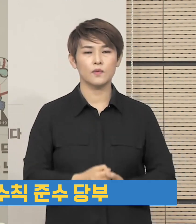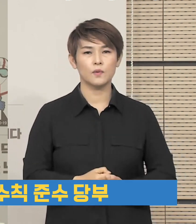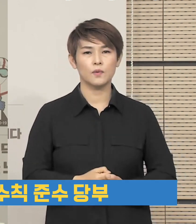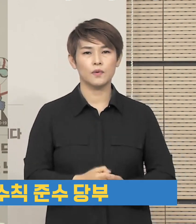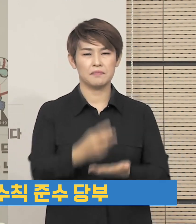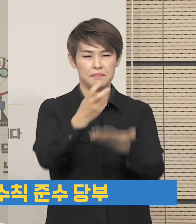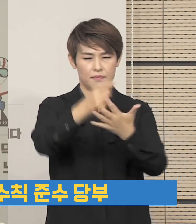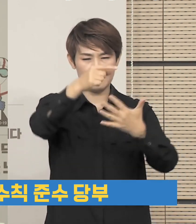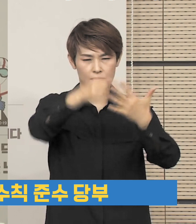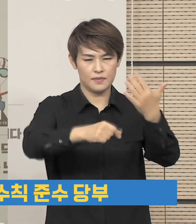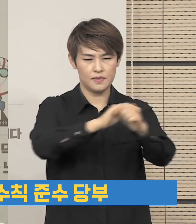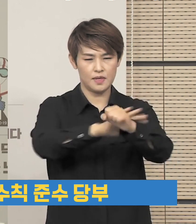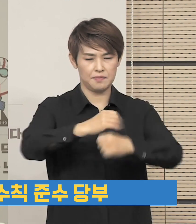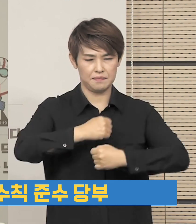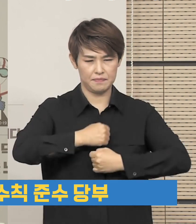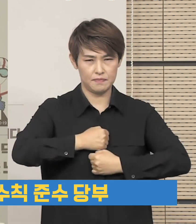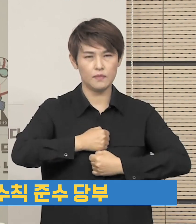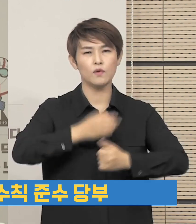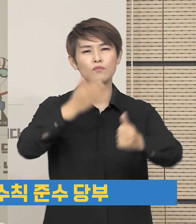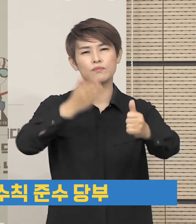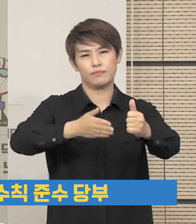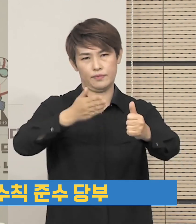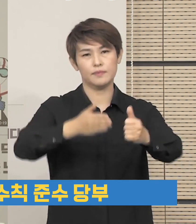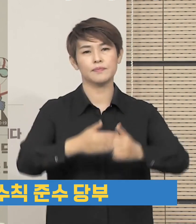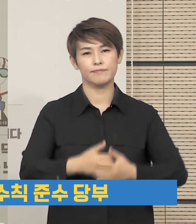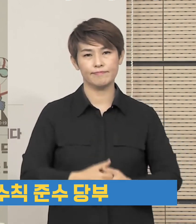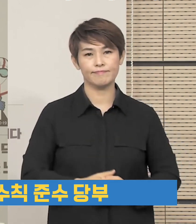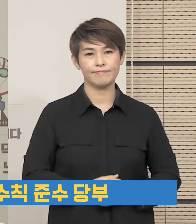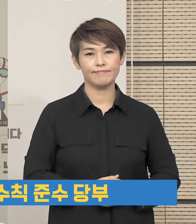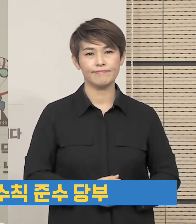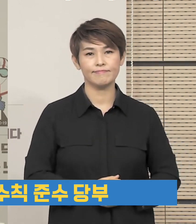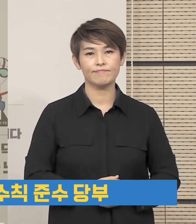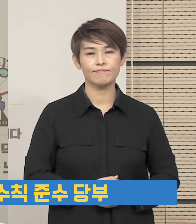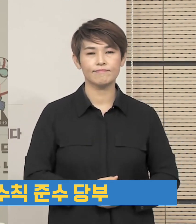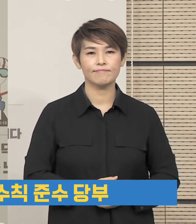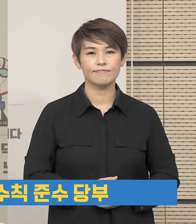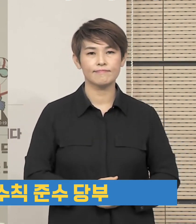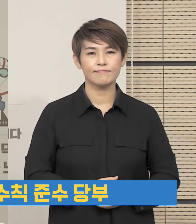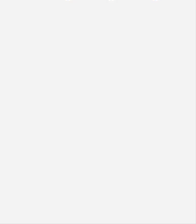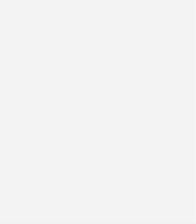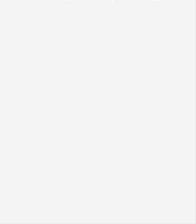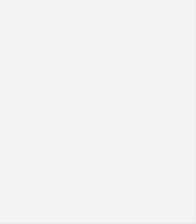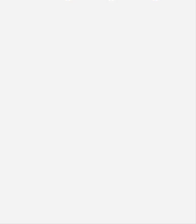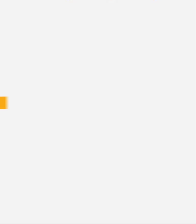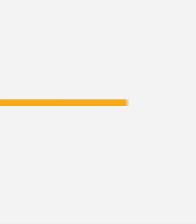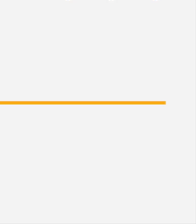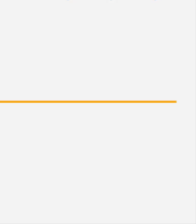철저하게 이해하시고 지켜주실 것을 다시 한번 당부드립니다.